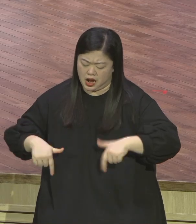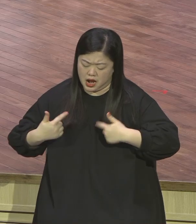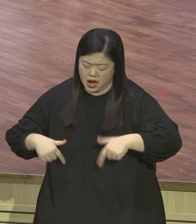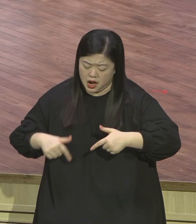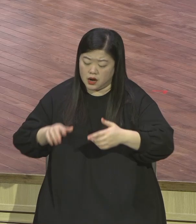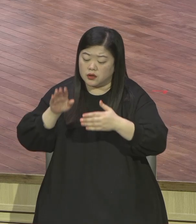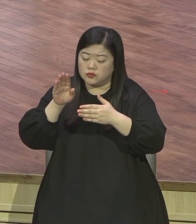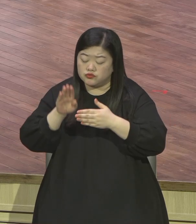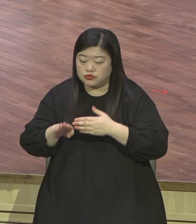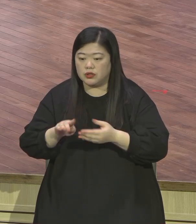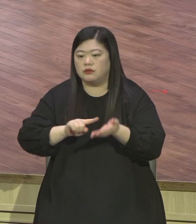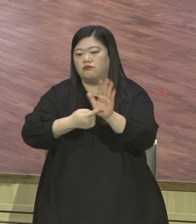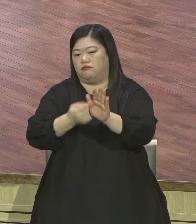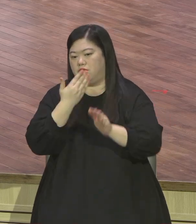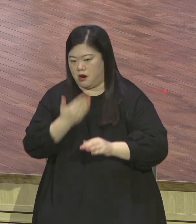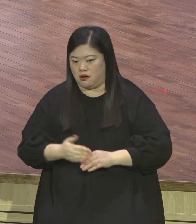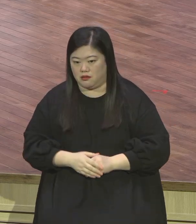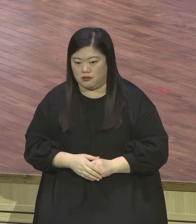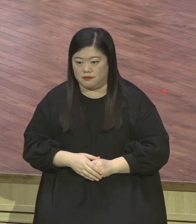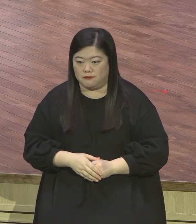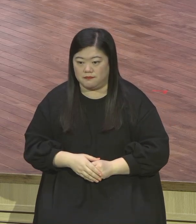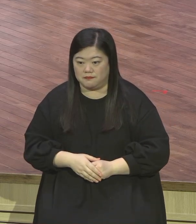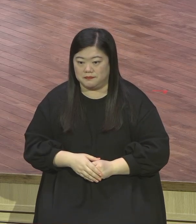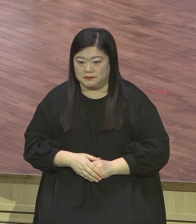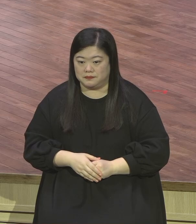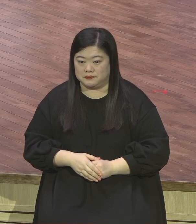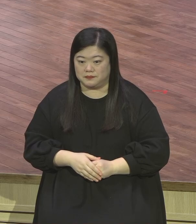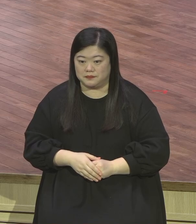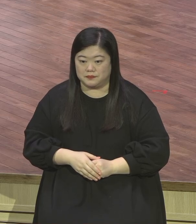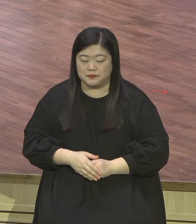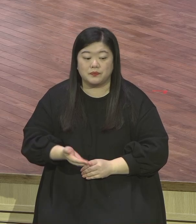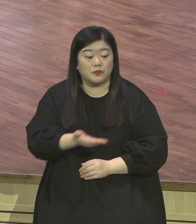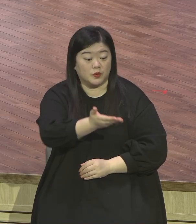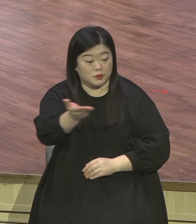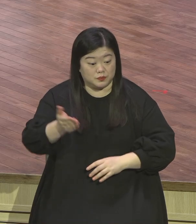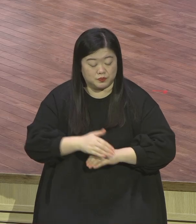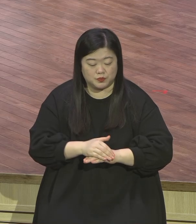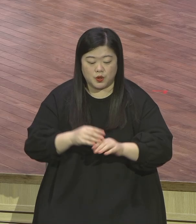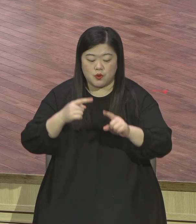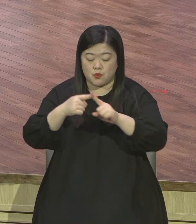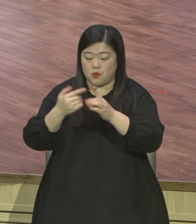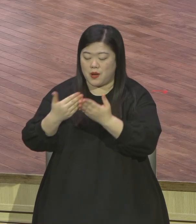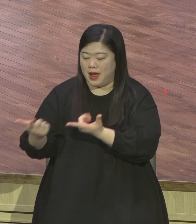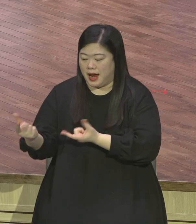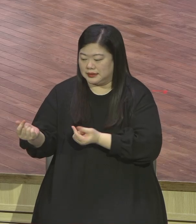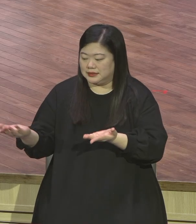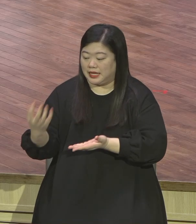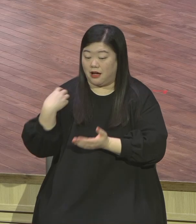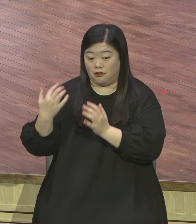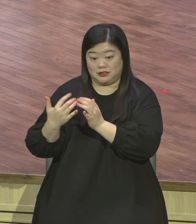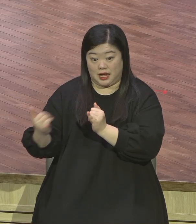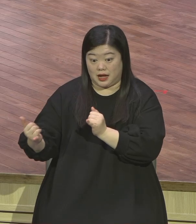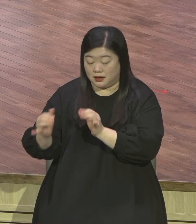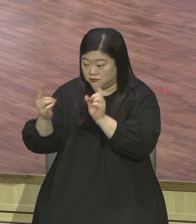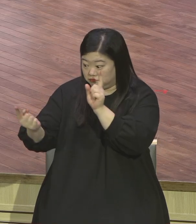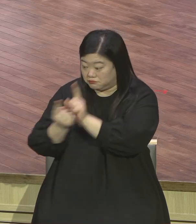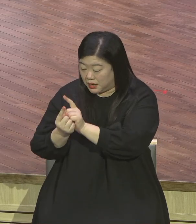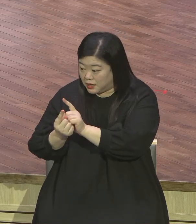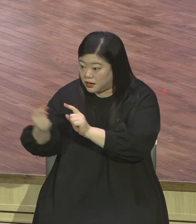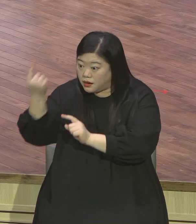기뻐하라 아멘 사역자들을 볼 때 밑에서 사람들이 볼 때 야 우리 위원장님 우리 국장님